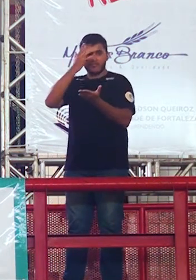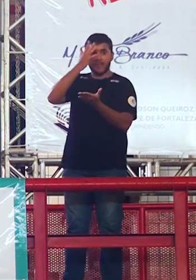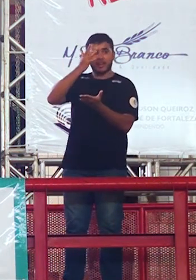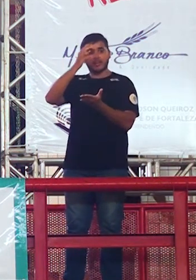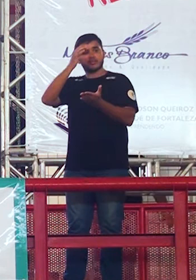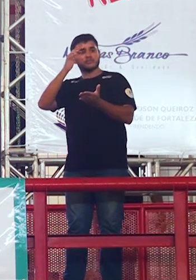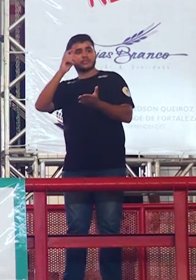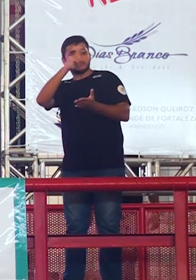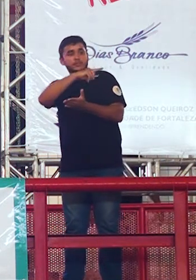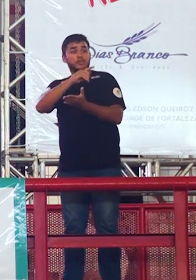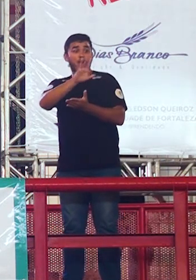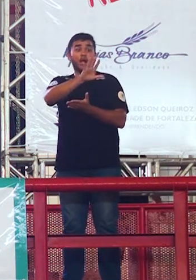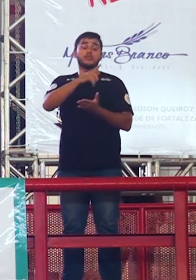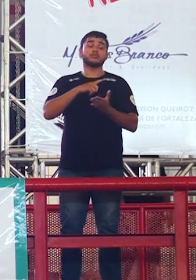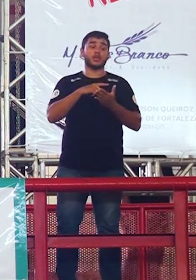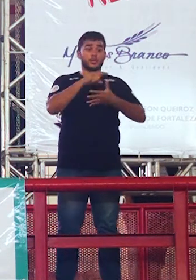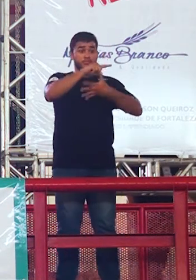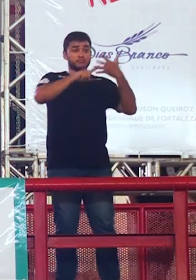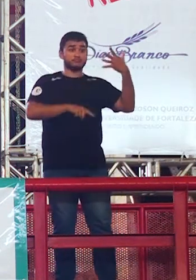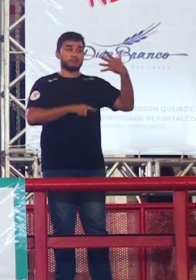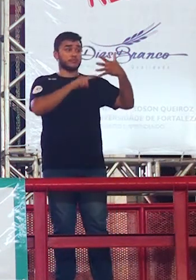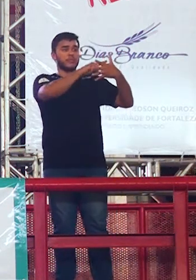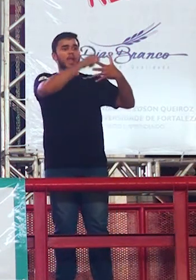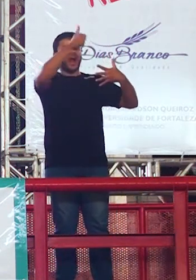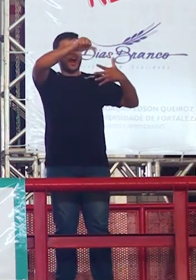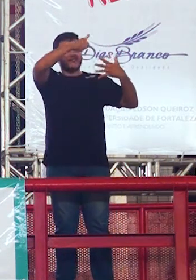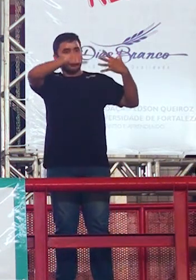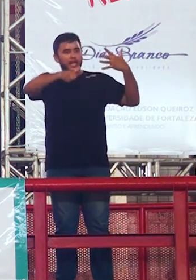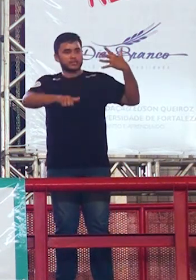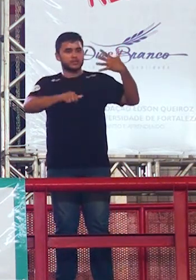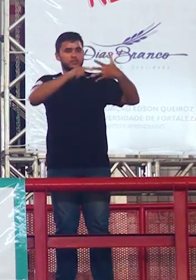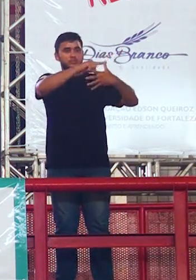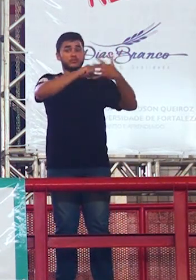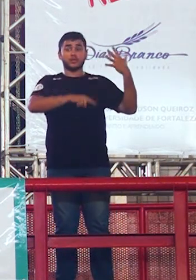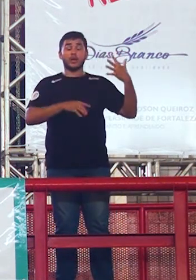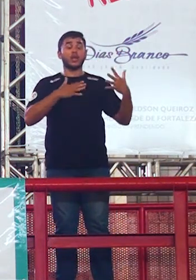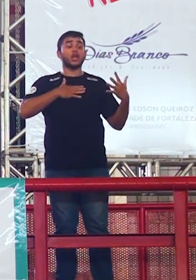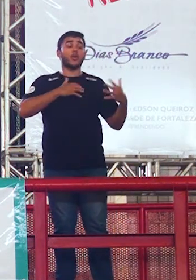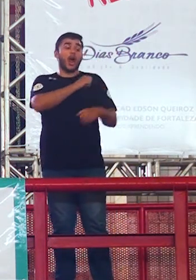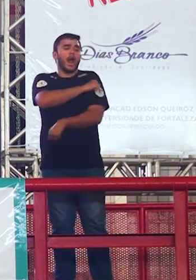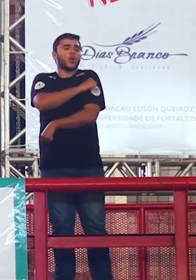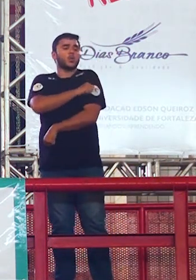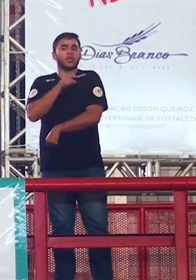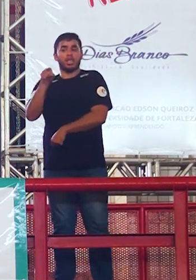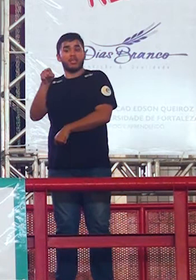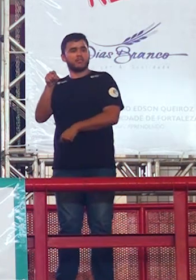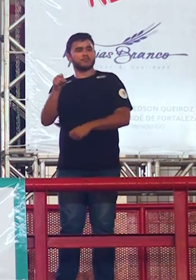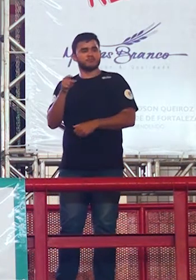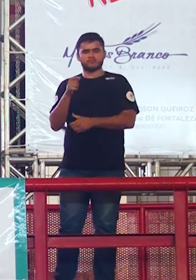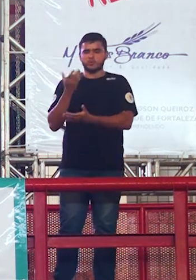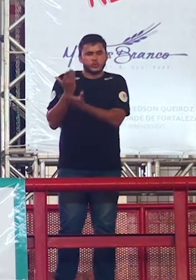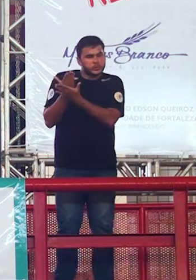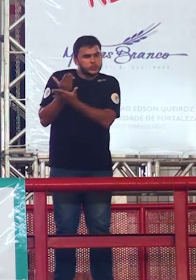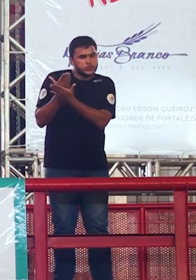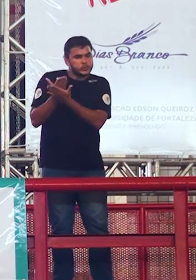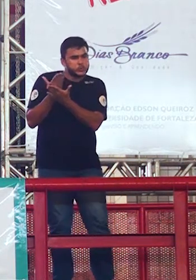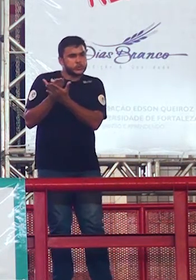5 competências eu tive aluno que está na batalha para medicina e tirou 980